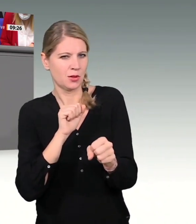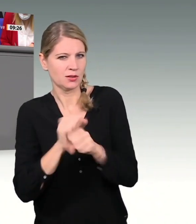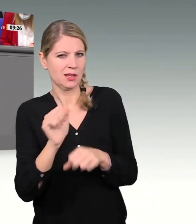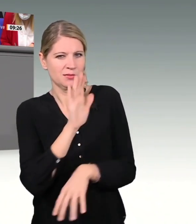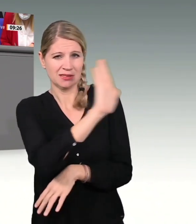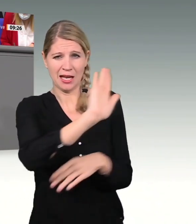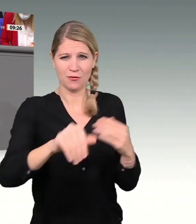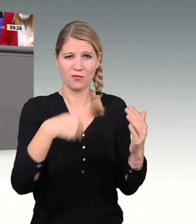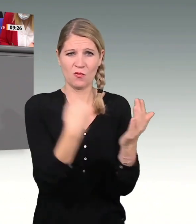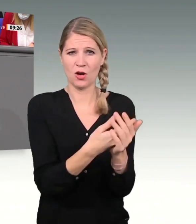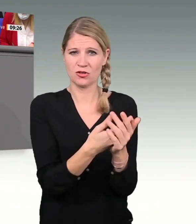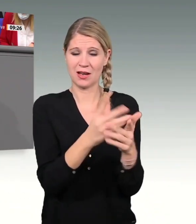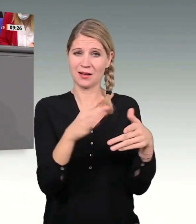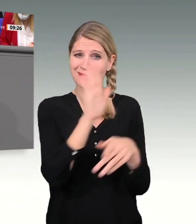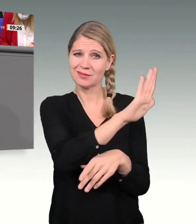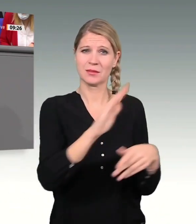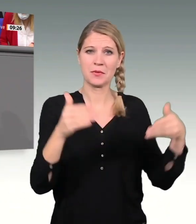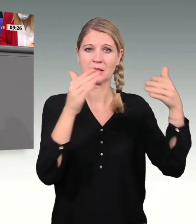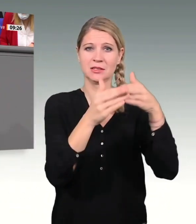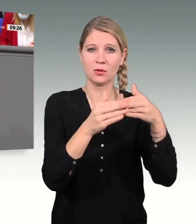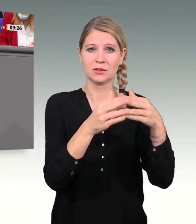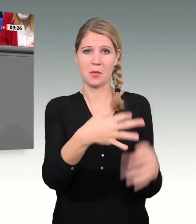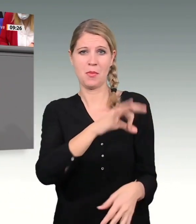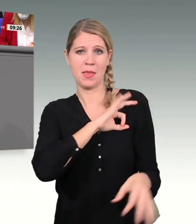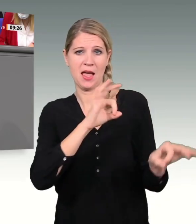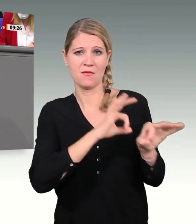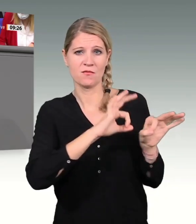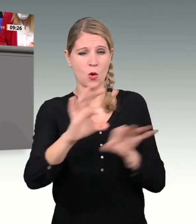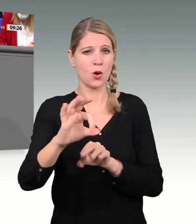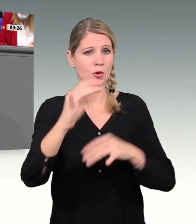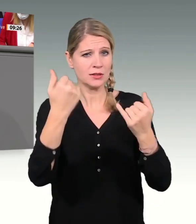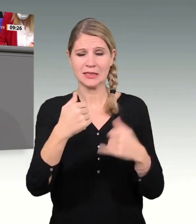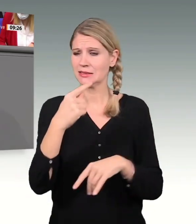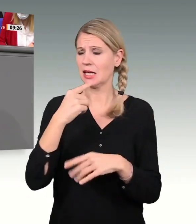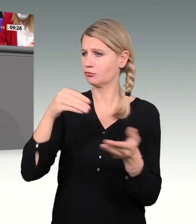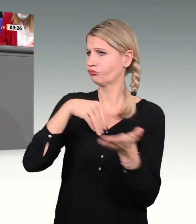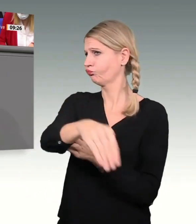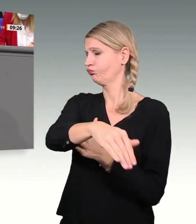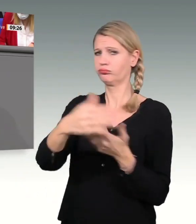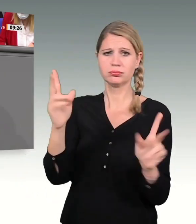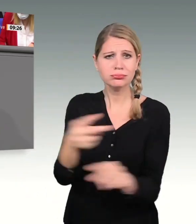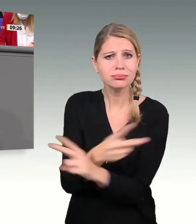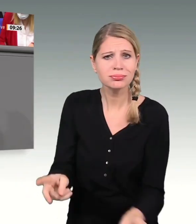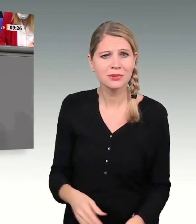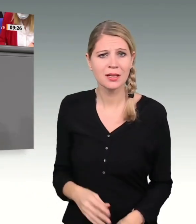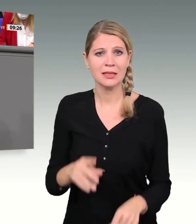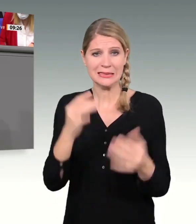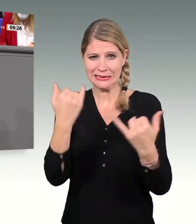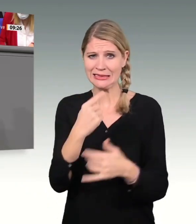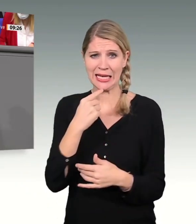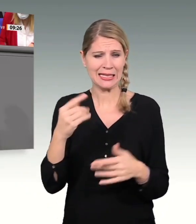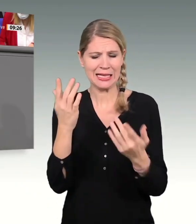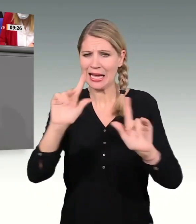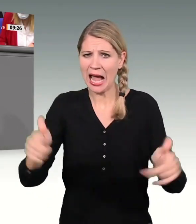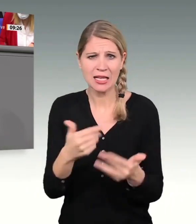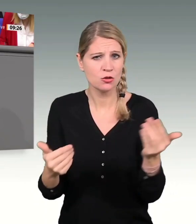zusätzlichen Einnahmen, kein Geld für Transformationsaufgaben kommt heute noch dazu. Und was machen Sie? Machen Helge Braun, der alles